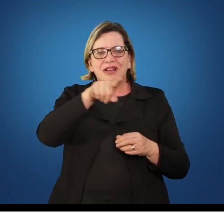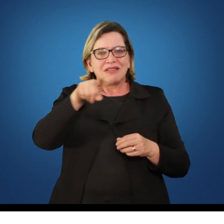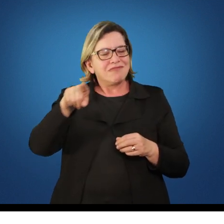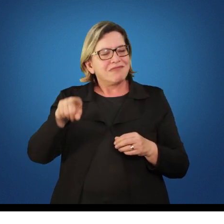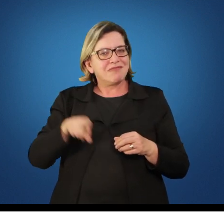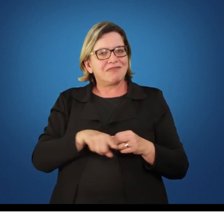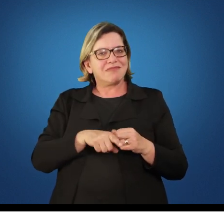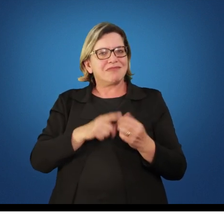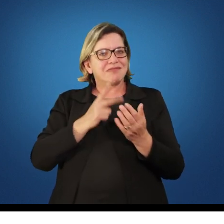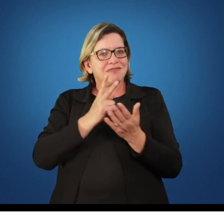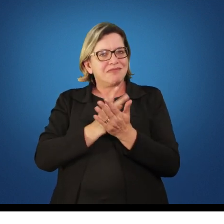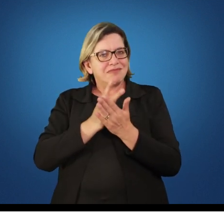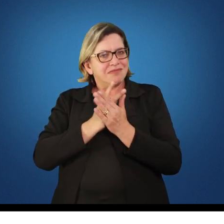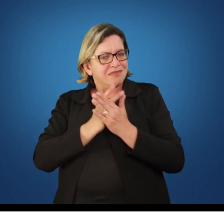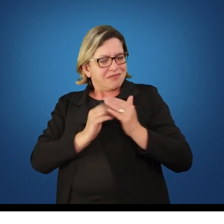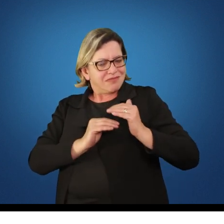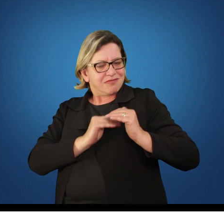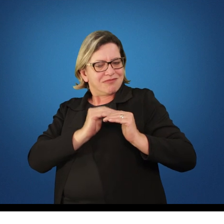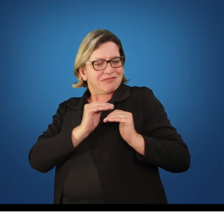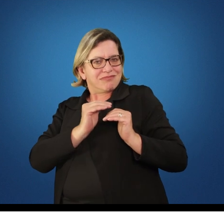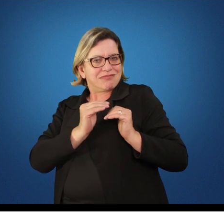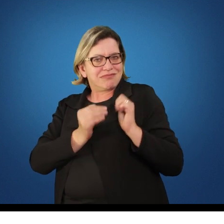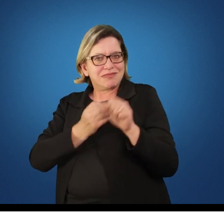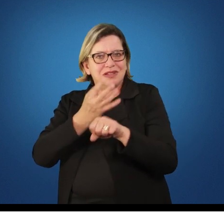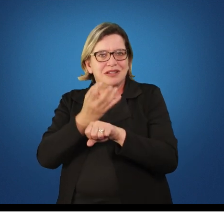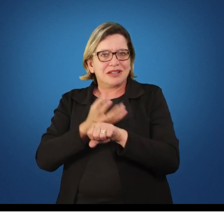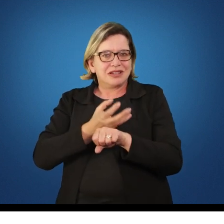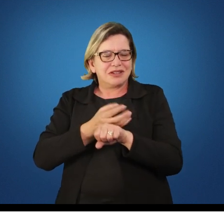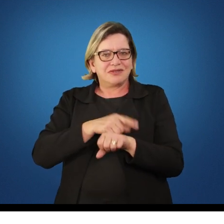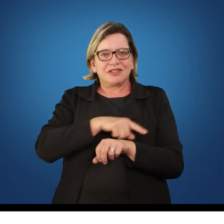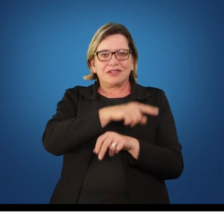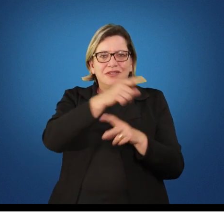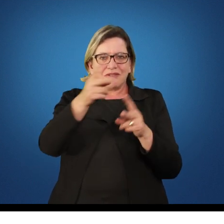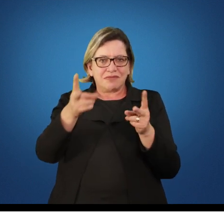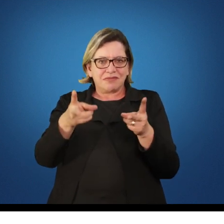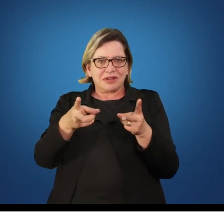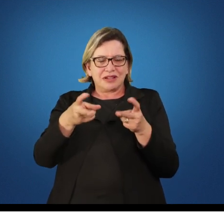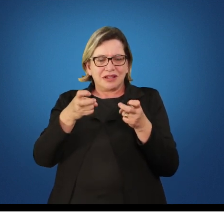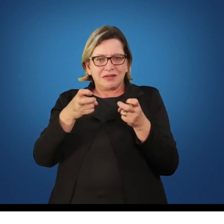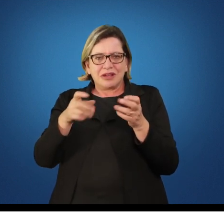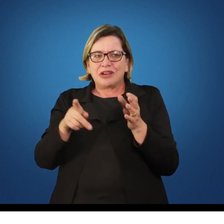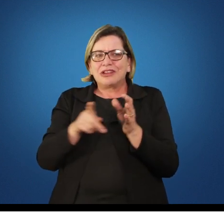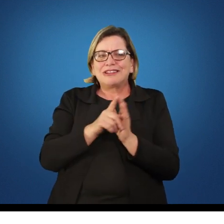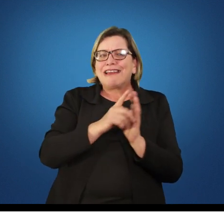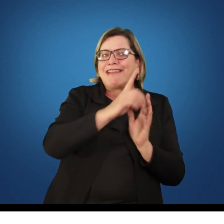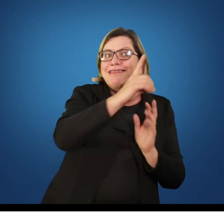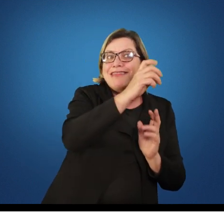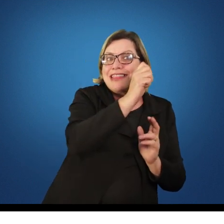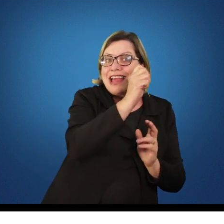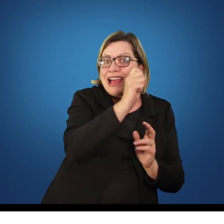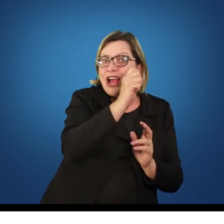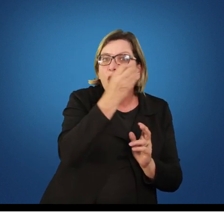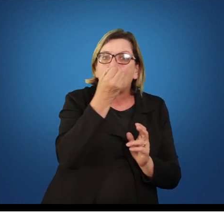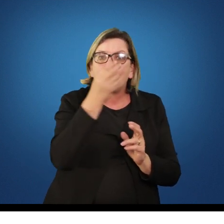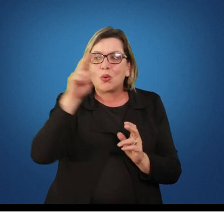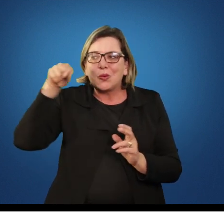decorrer que vai passando a disciplina, vocês irão perceber que é esporte da escola ou na escola. o que é o esporte da escola?